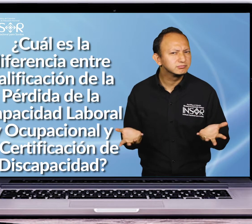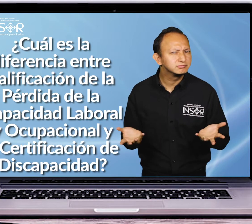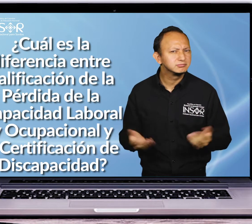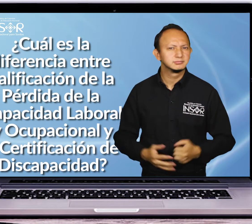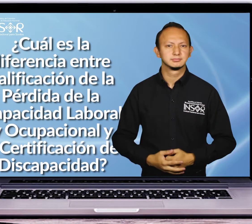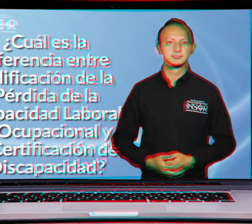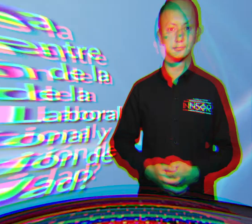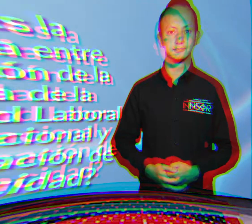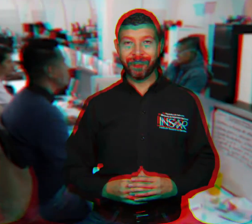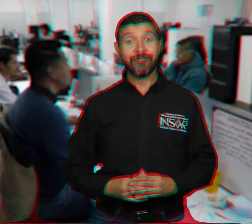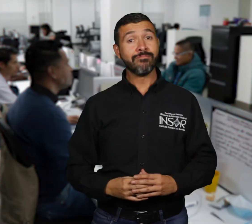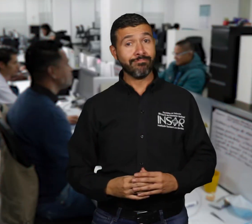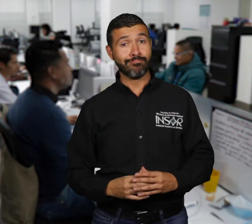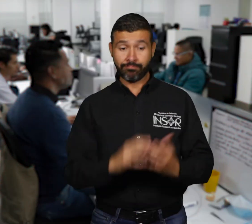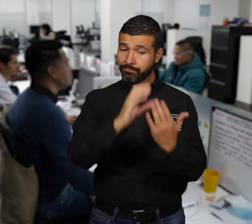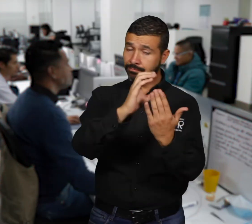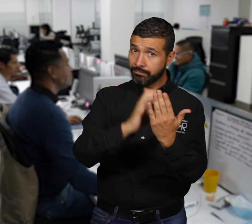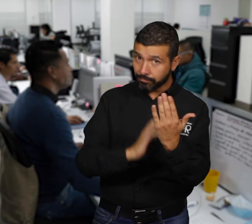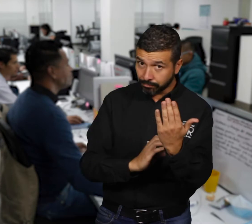discapacidad?